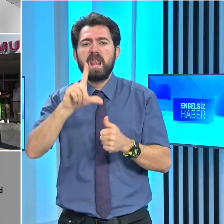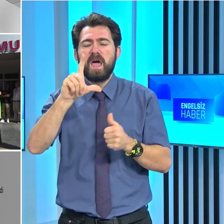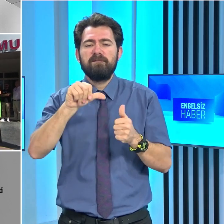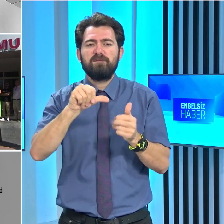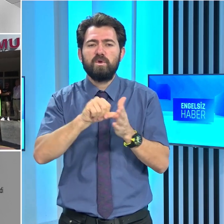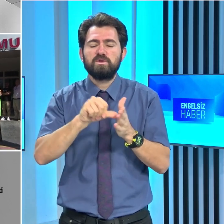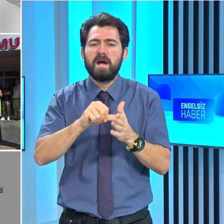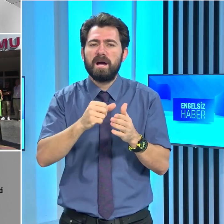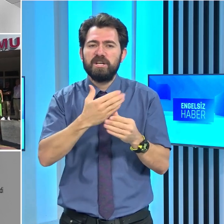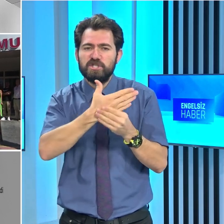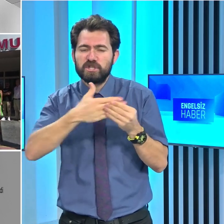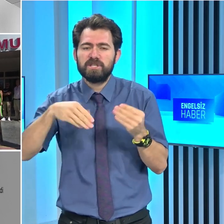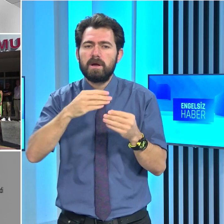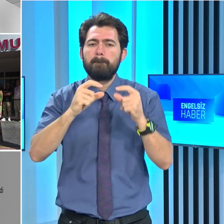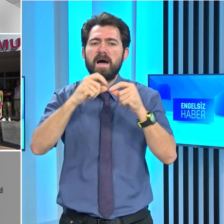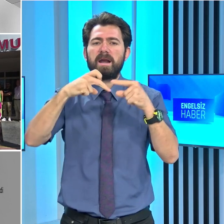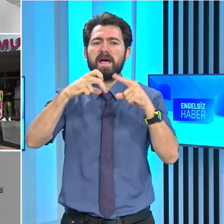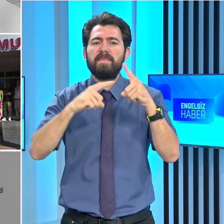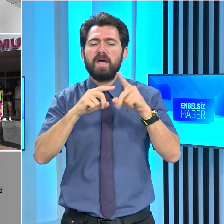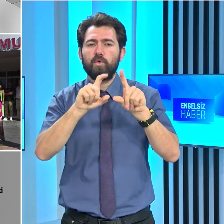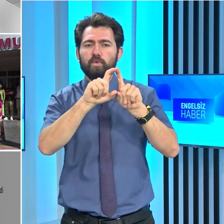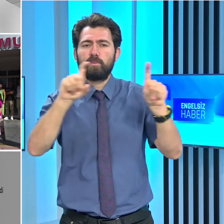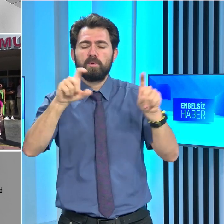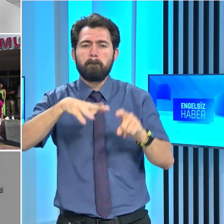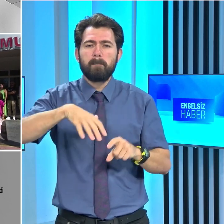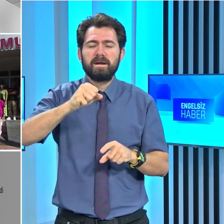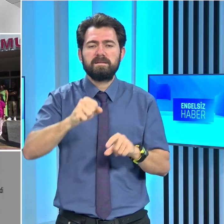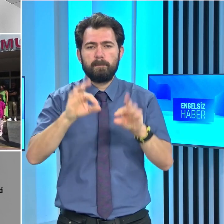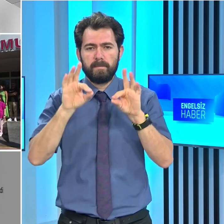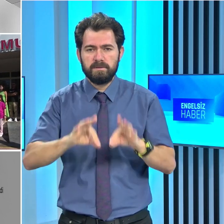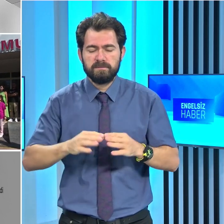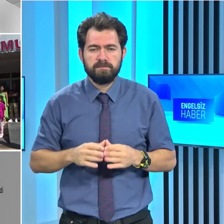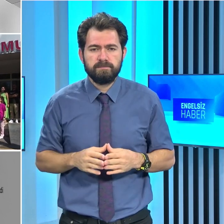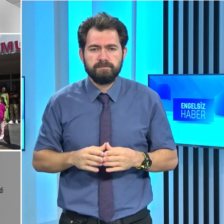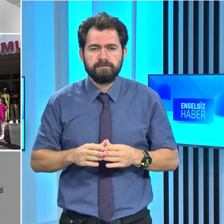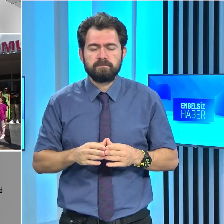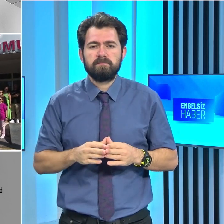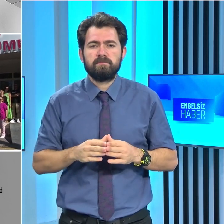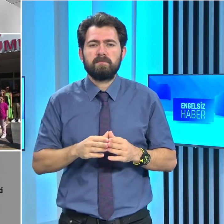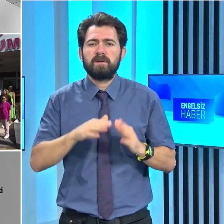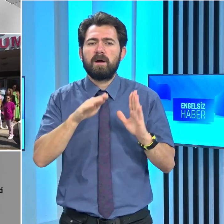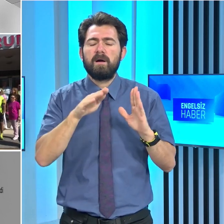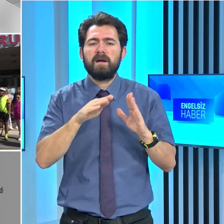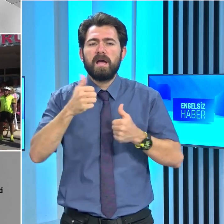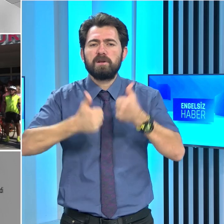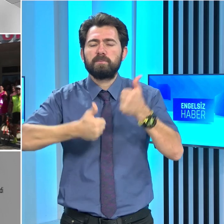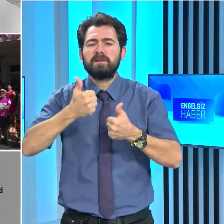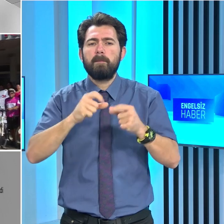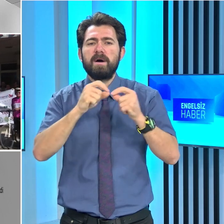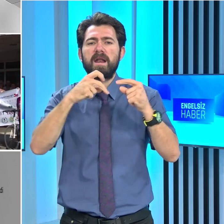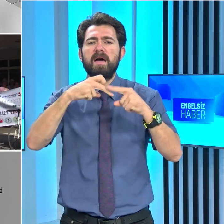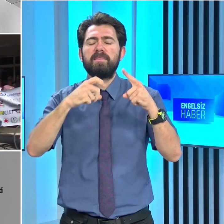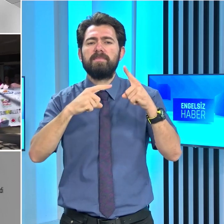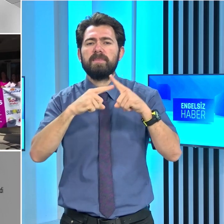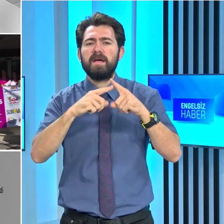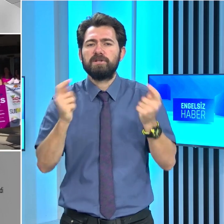Çıkışı Berete Kurumu'nun merkez sitesinden başlatıldı. Etkinlikte, berete çalışanları